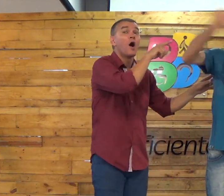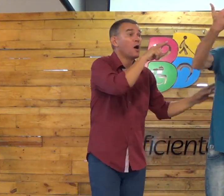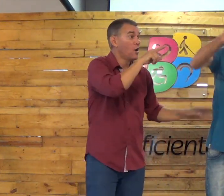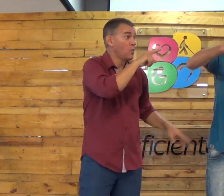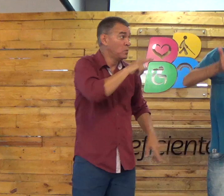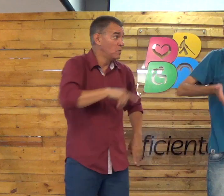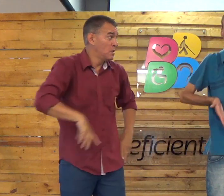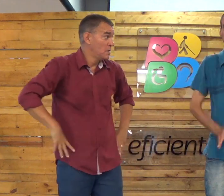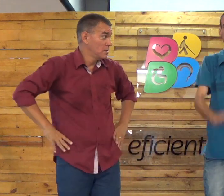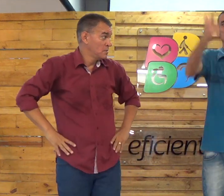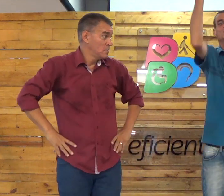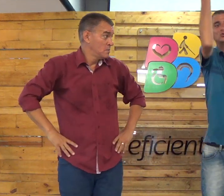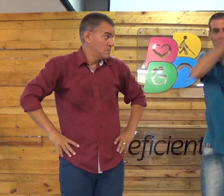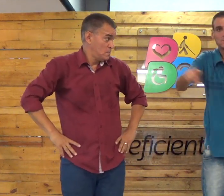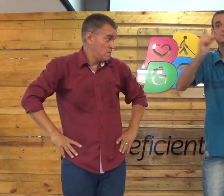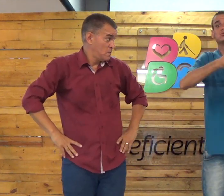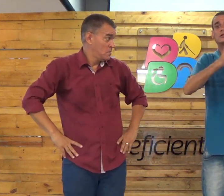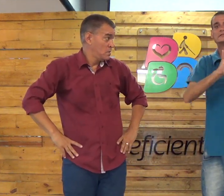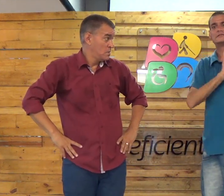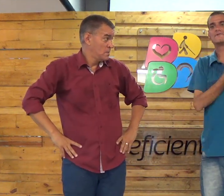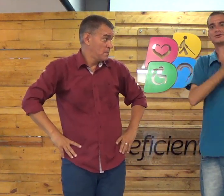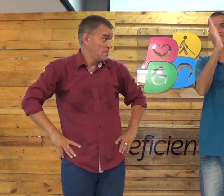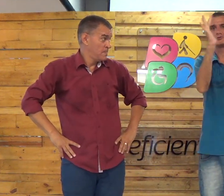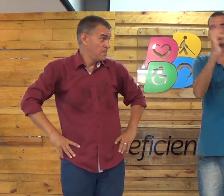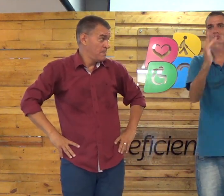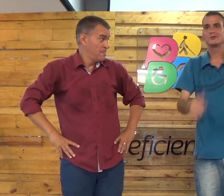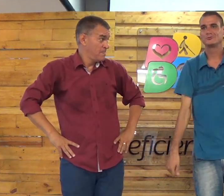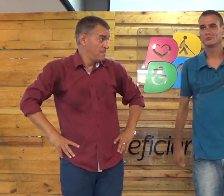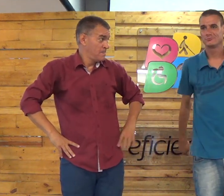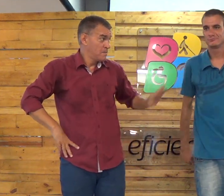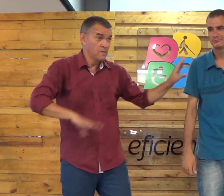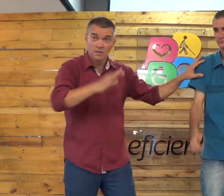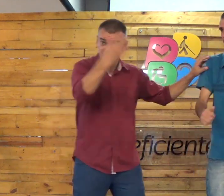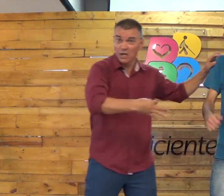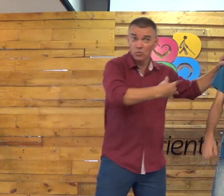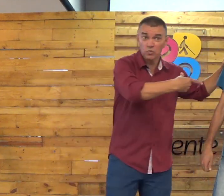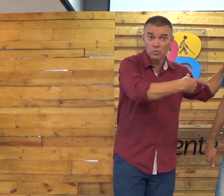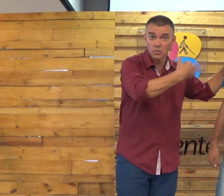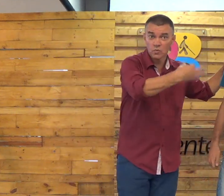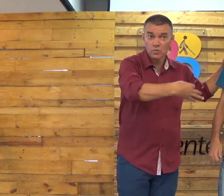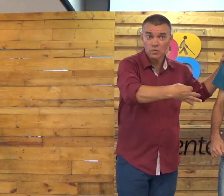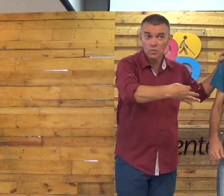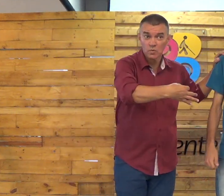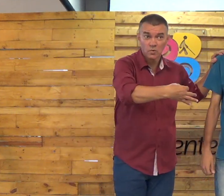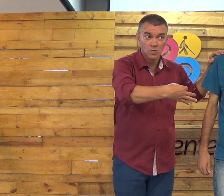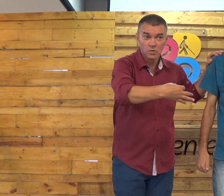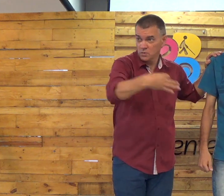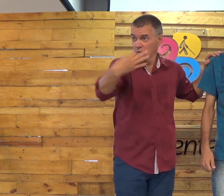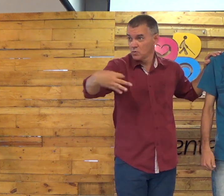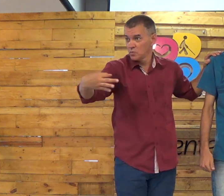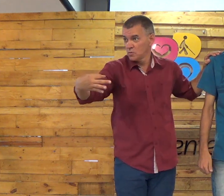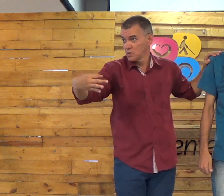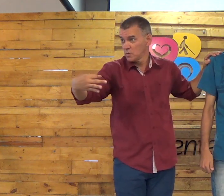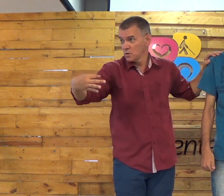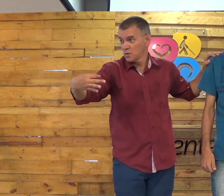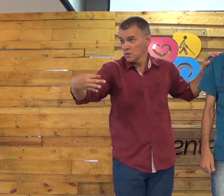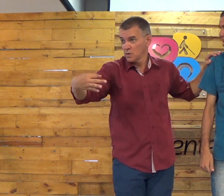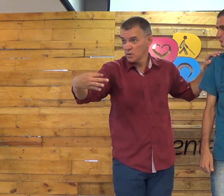esse segundo latim, nascimento, são as pessoas salvas por Jesus, tá certo? Essa resposta?